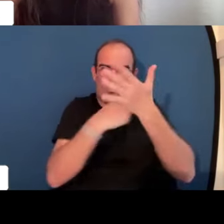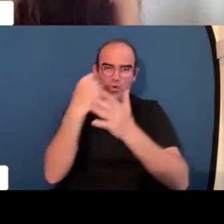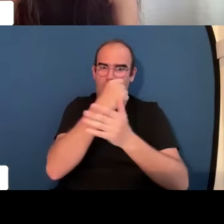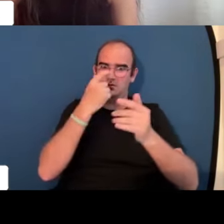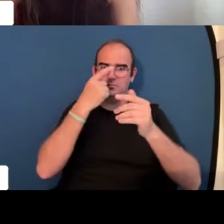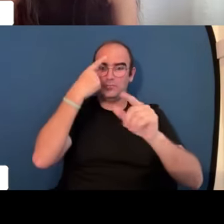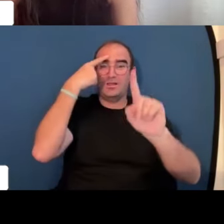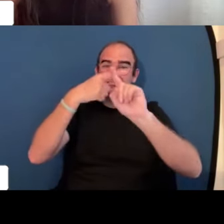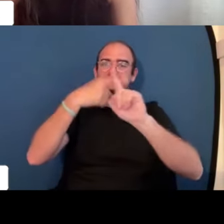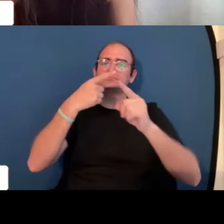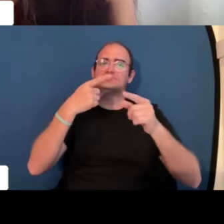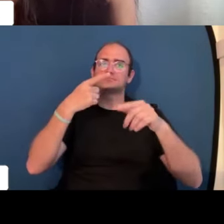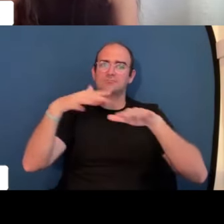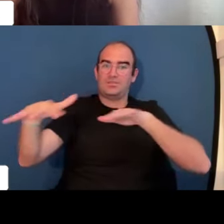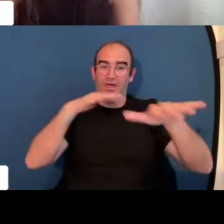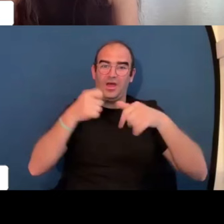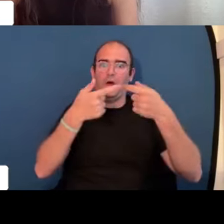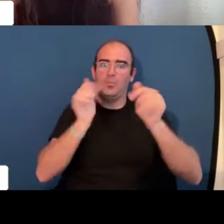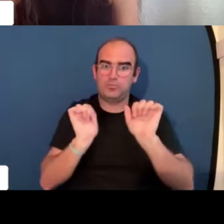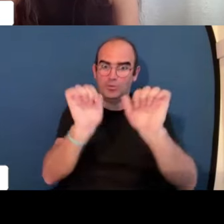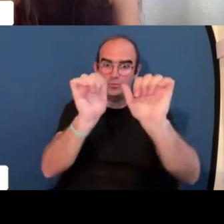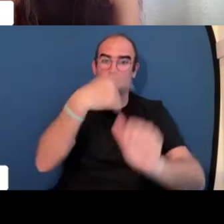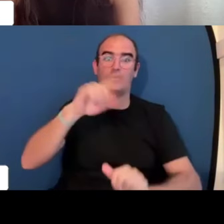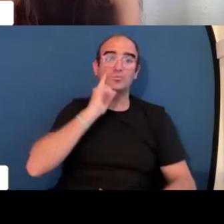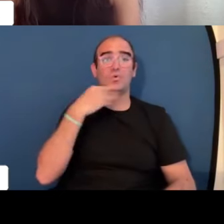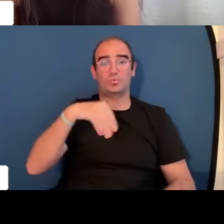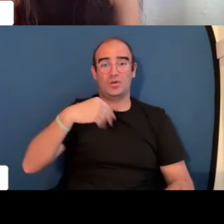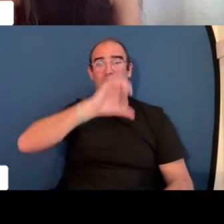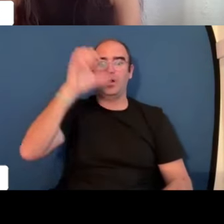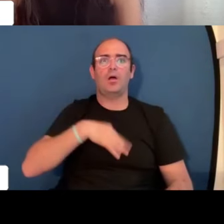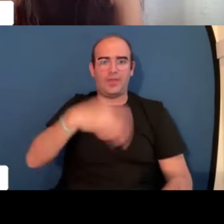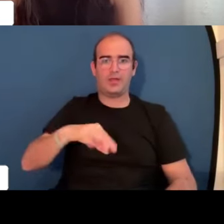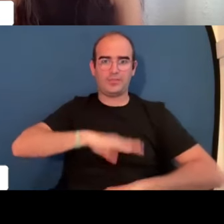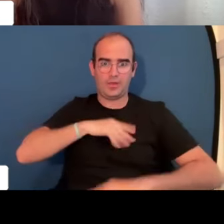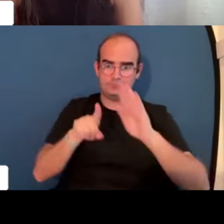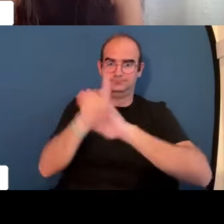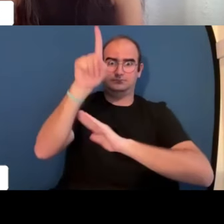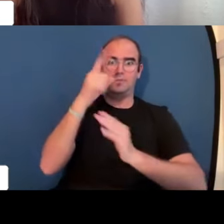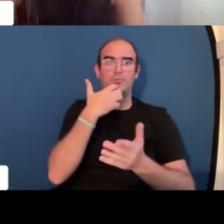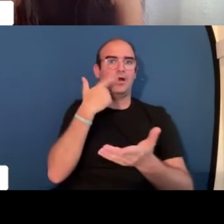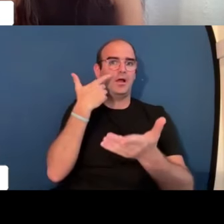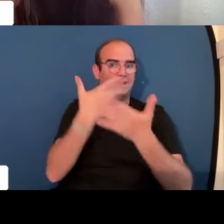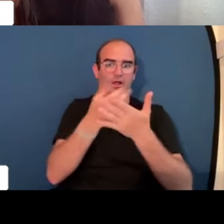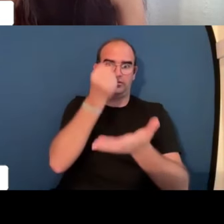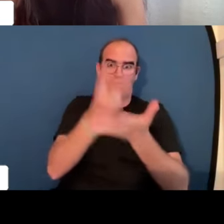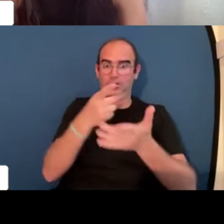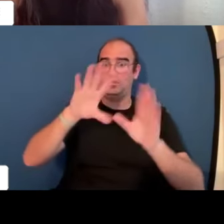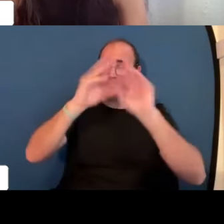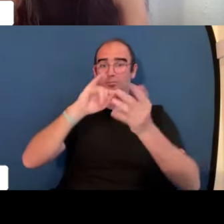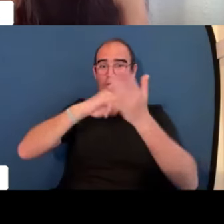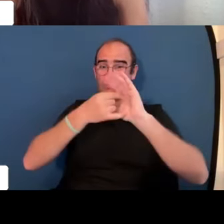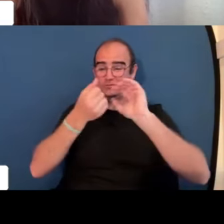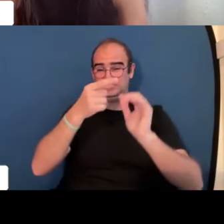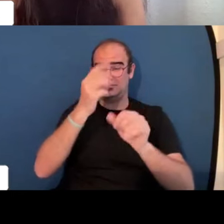y que además perciben esta dotación económica y se les da un empujo a nivel europeo para que